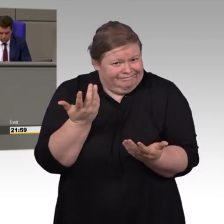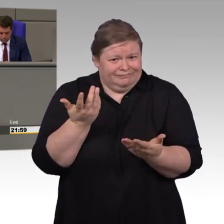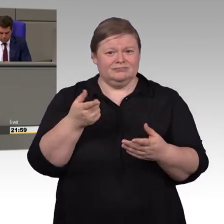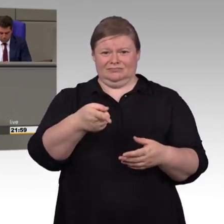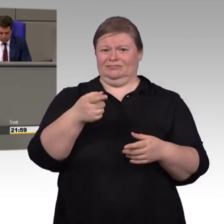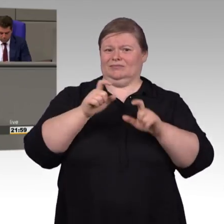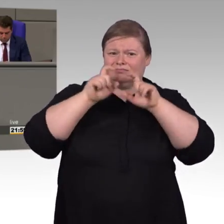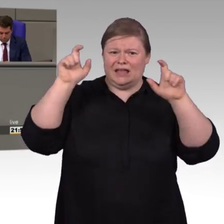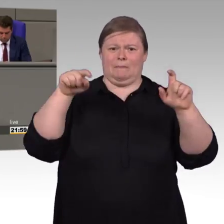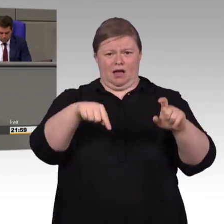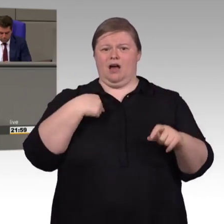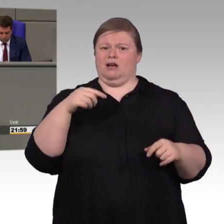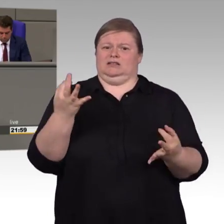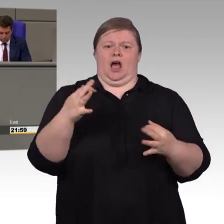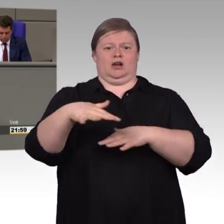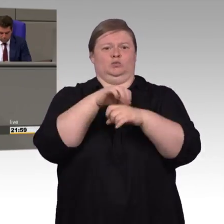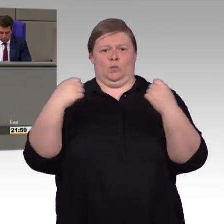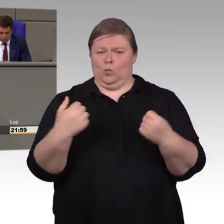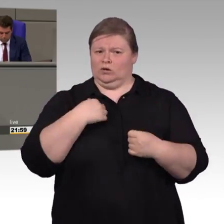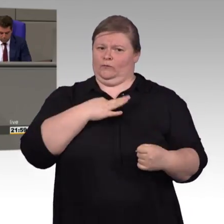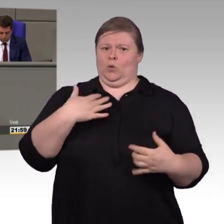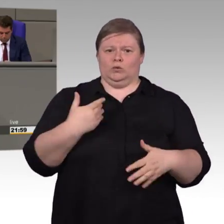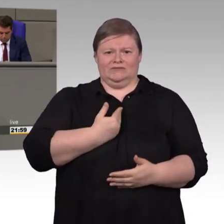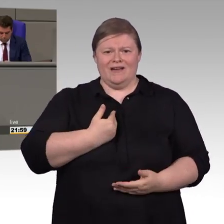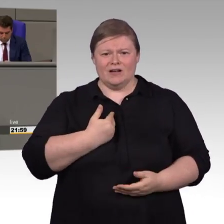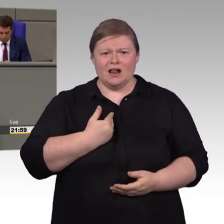Daher sorgen wir gemeinsam dafür, dass auch im privaten Leben keine Barrieren vorhanden sind.